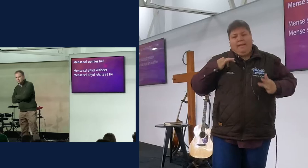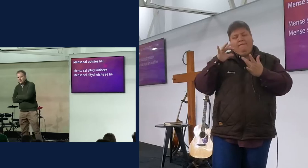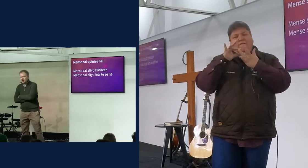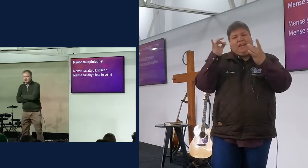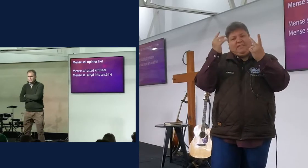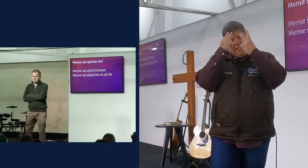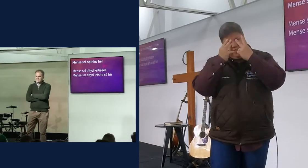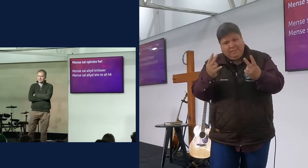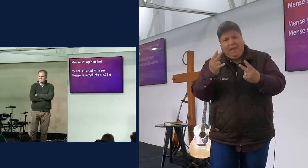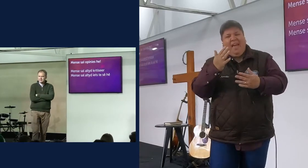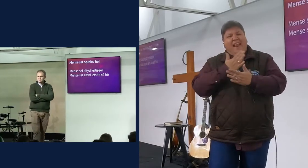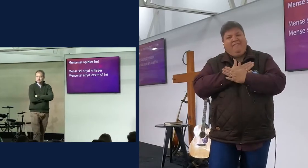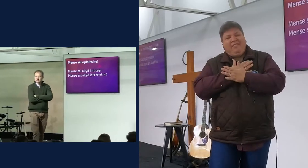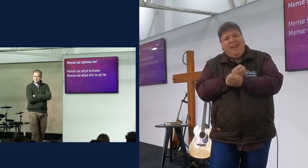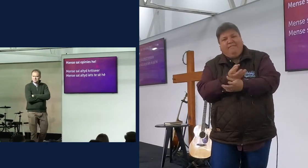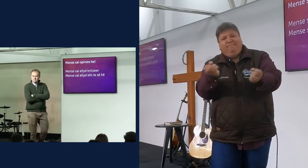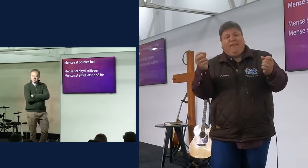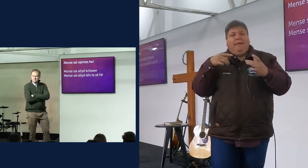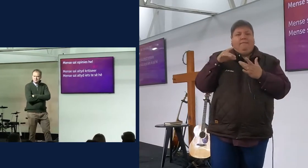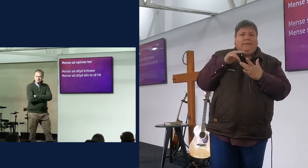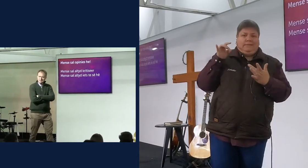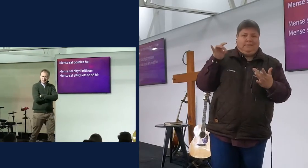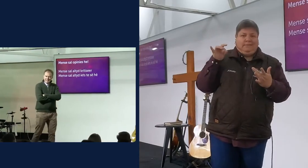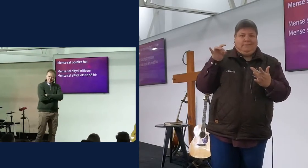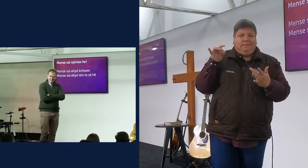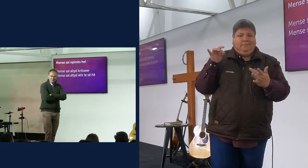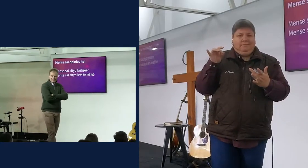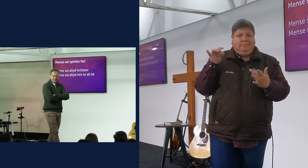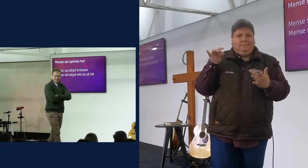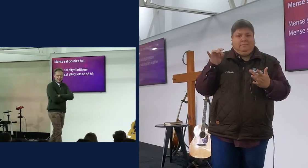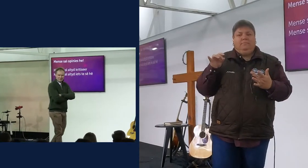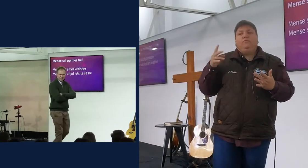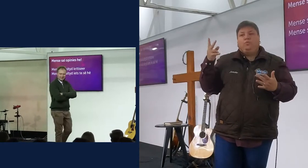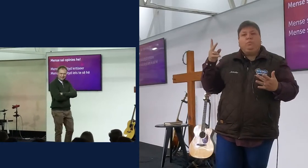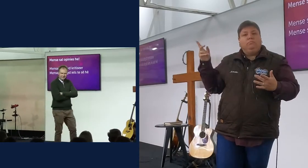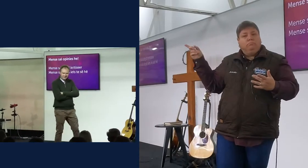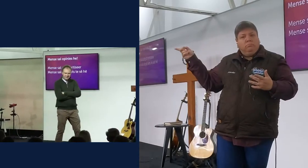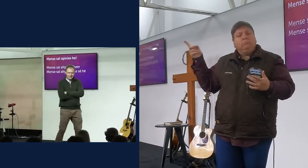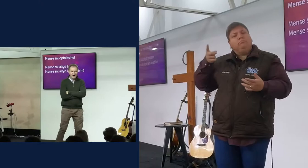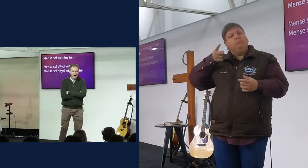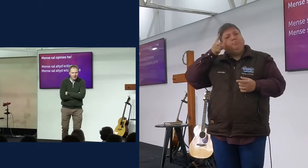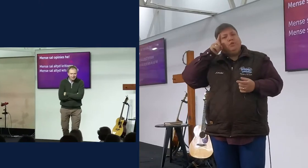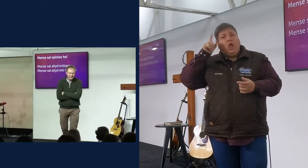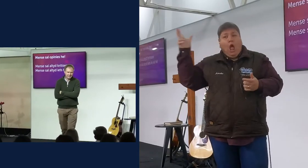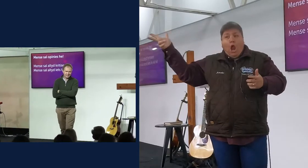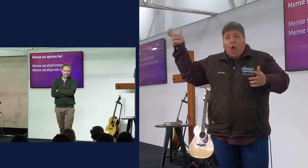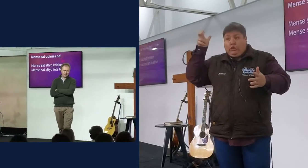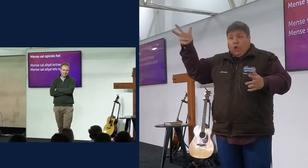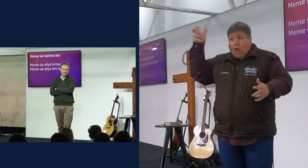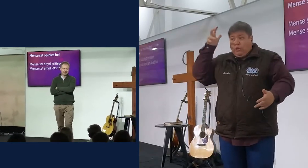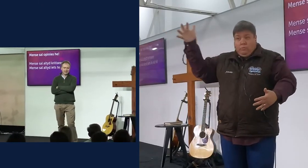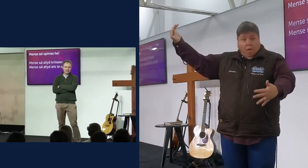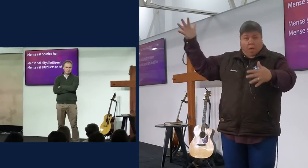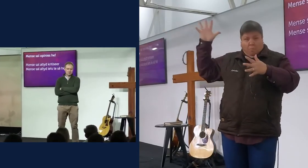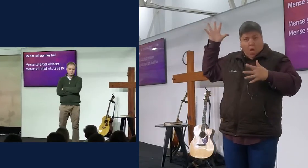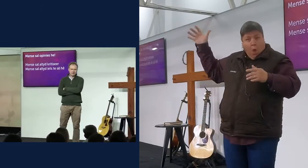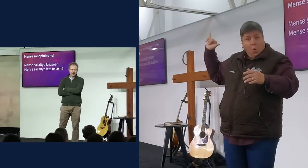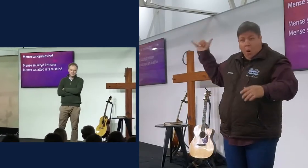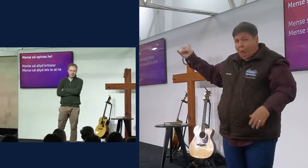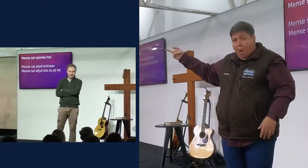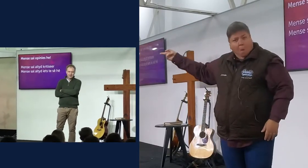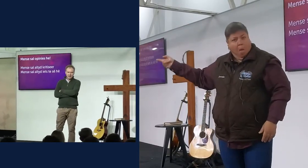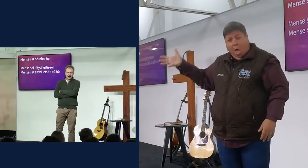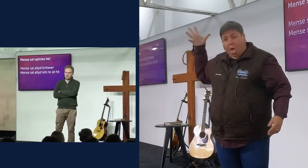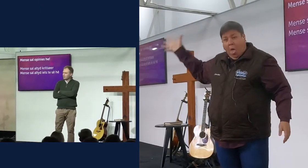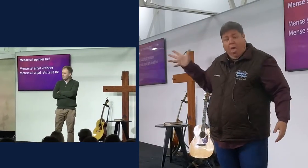Ek het een paar jaar terug een besluit geneem, ek luister nie meer, na al die kritiek, wat na my kan toe kom nie,